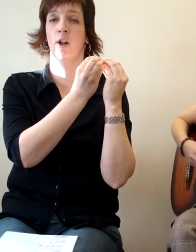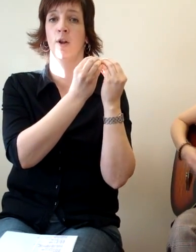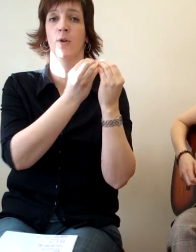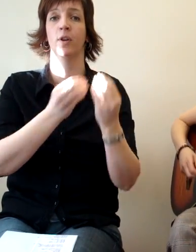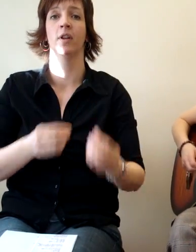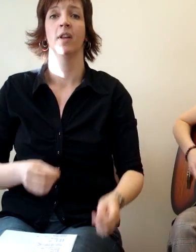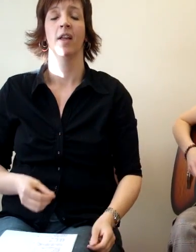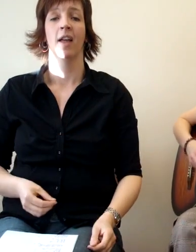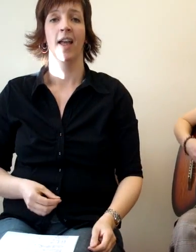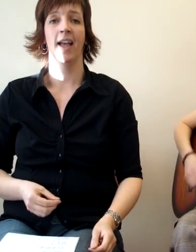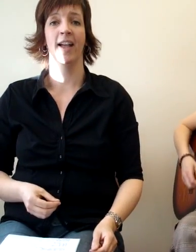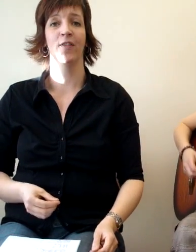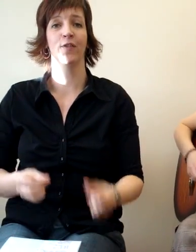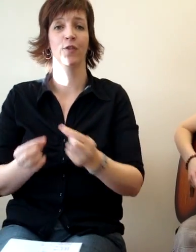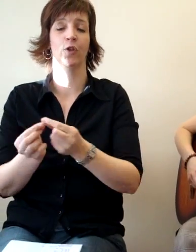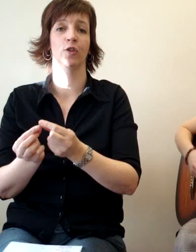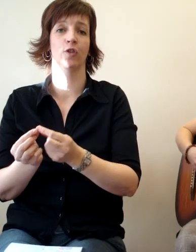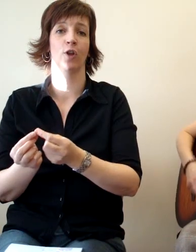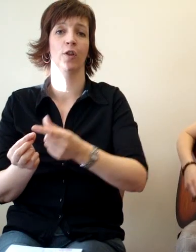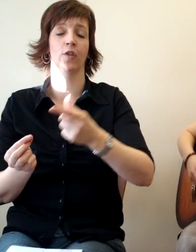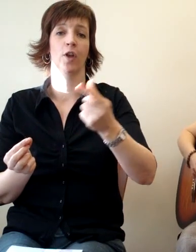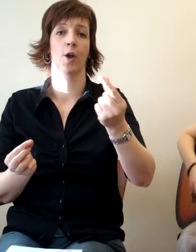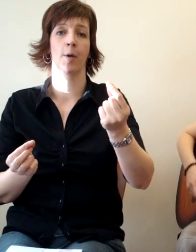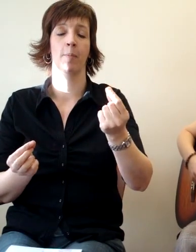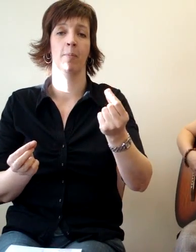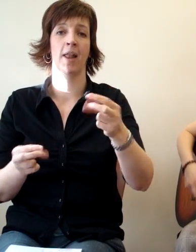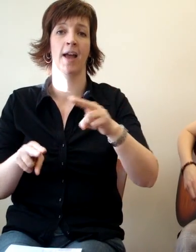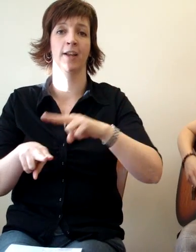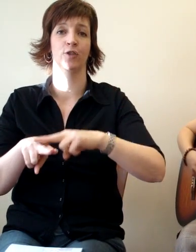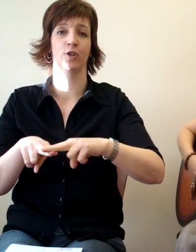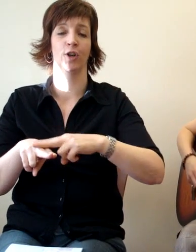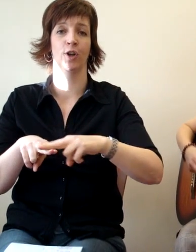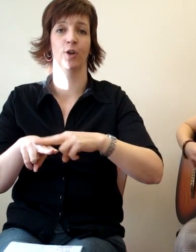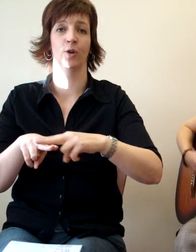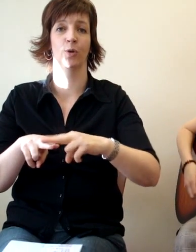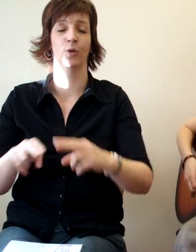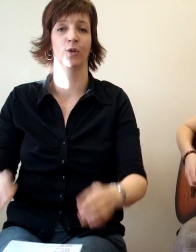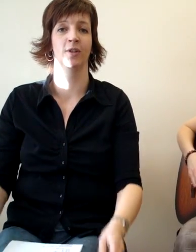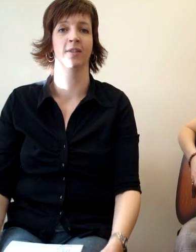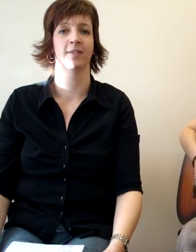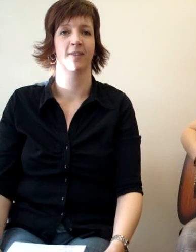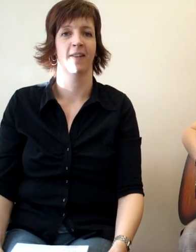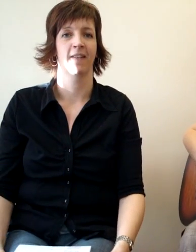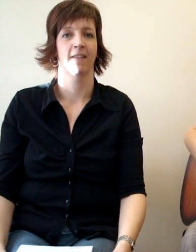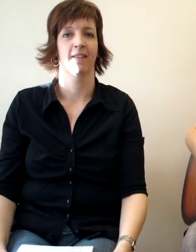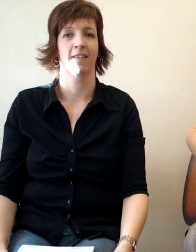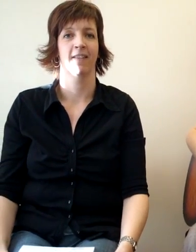meloen En tenslotte een blaadje groen